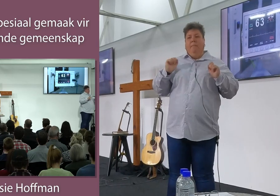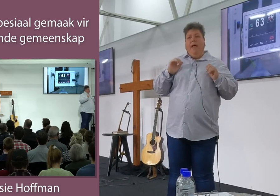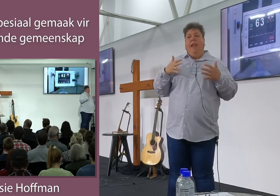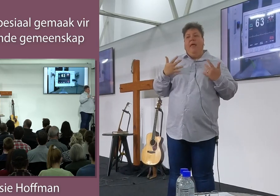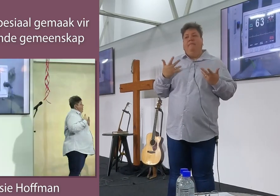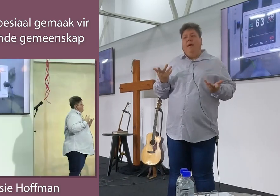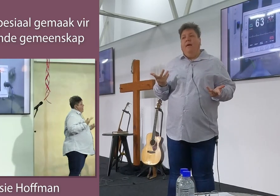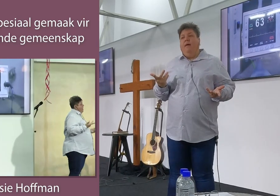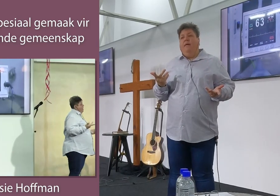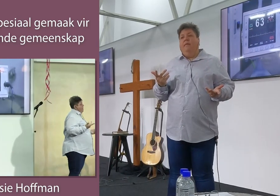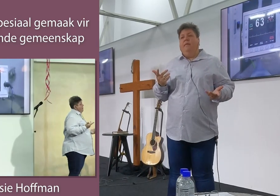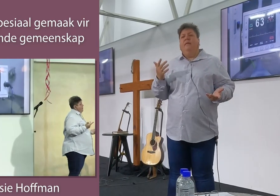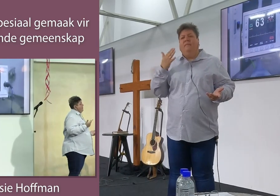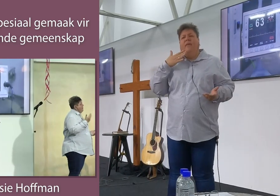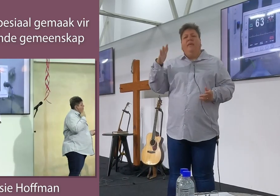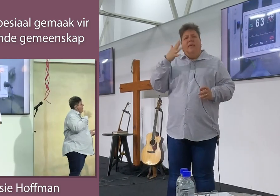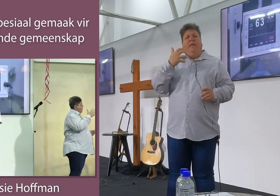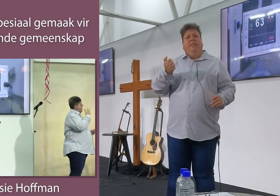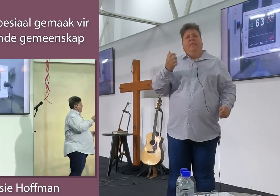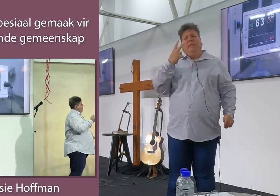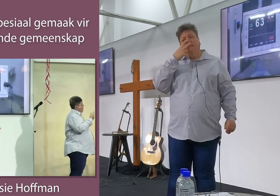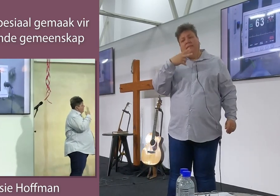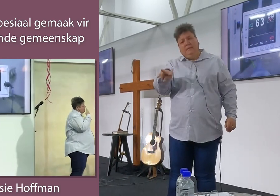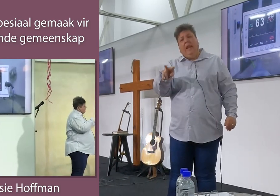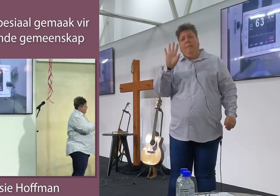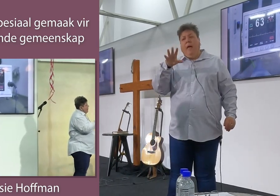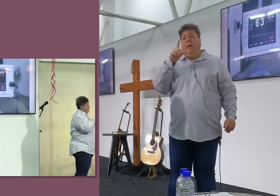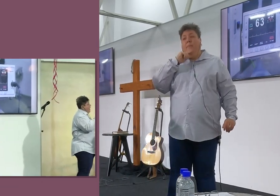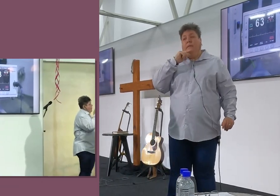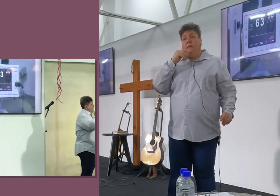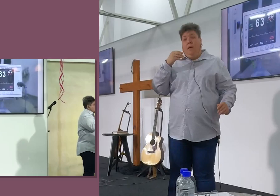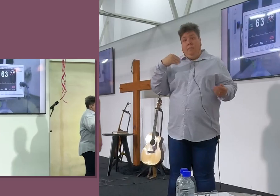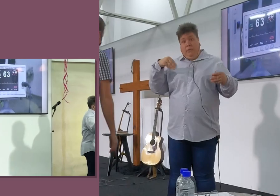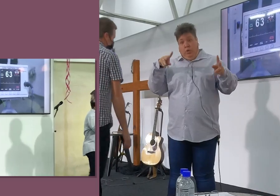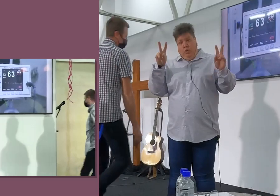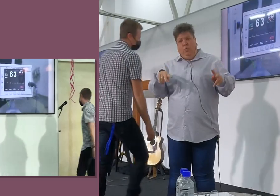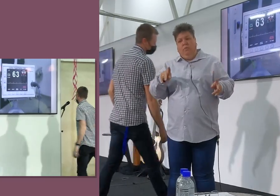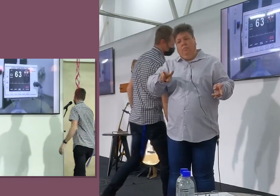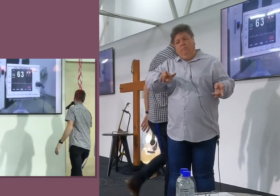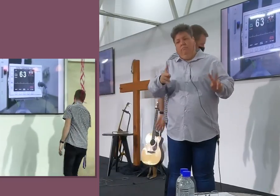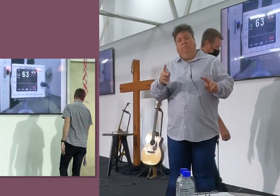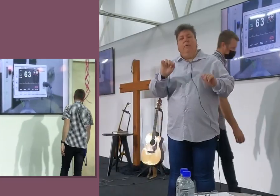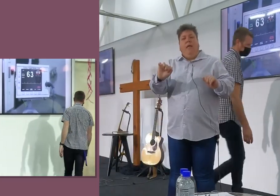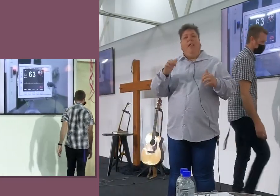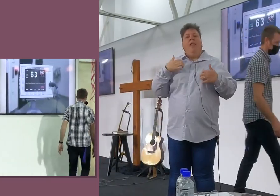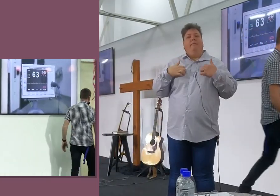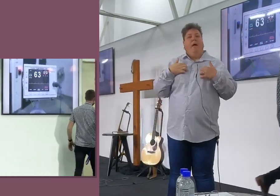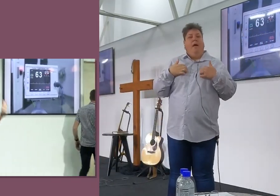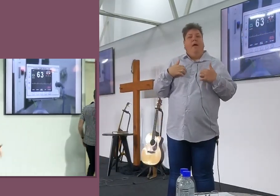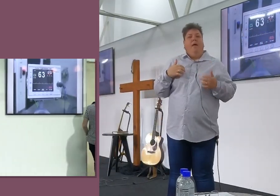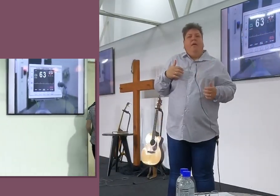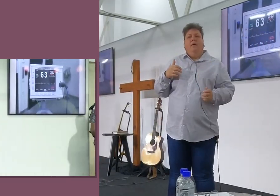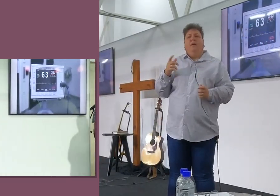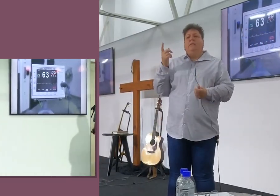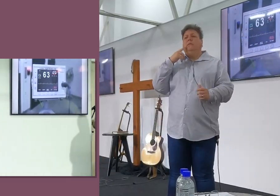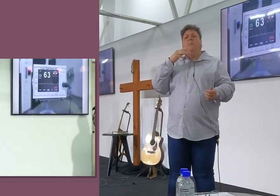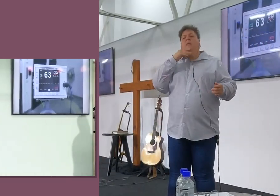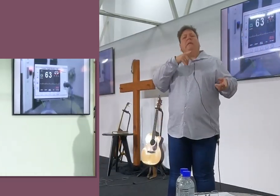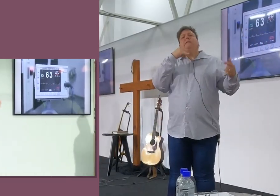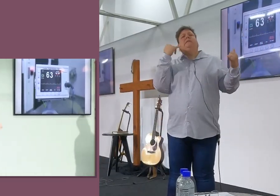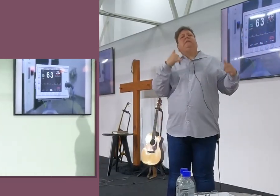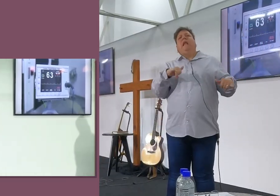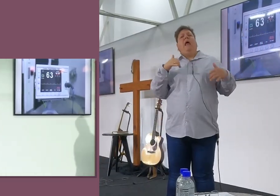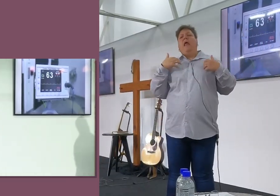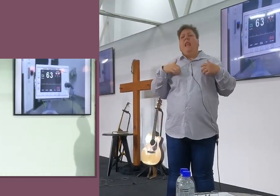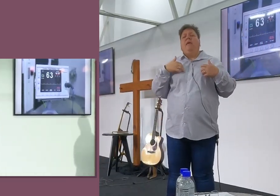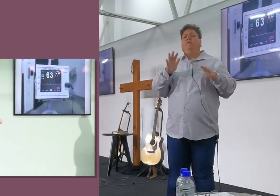Weet nie wie van julle het al die voore gehad om dit te sien gebeur nie? Want er iemand, ek sê nie een geweldige slechte leven geleef, het niemand